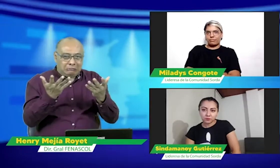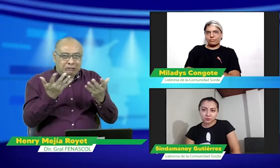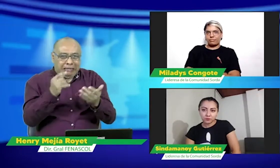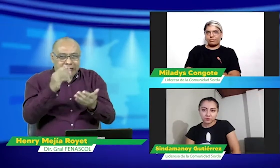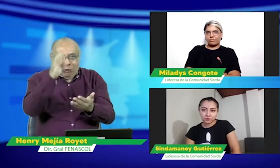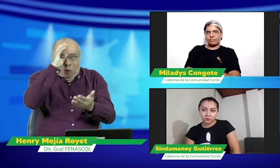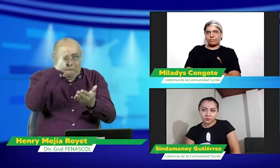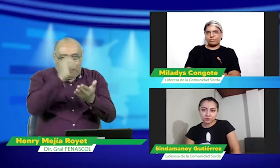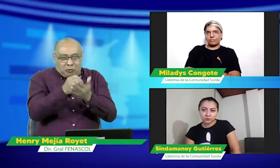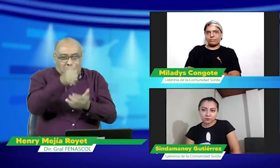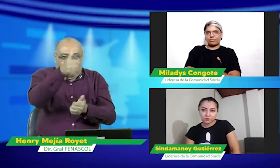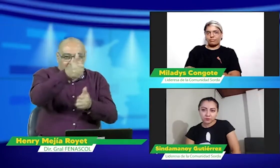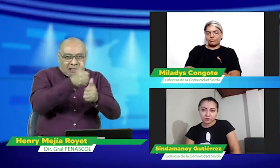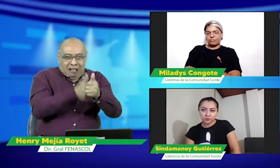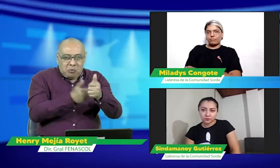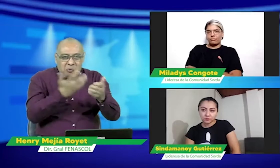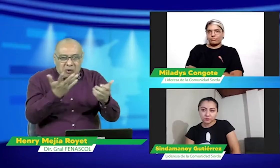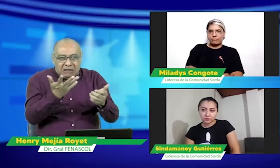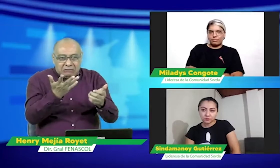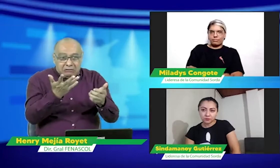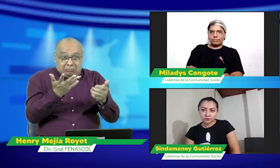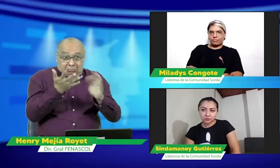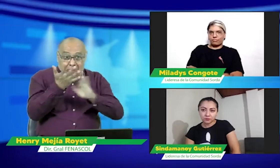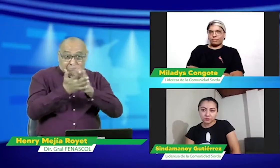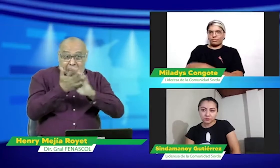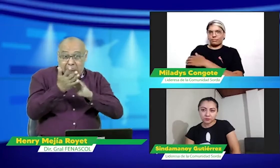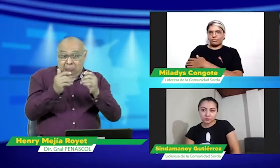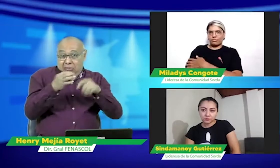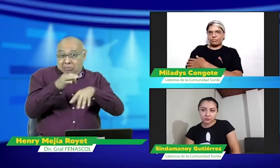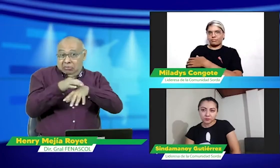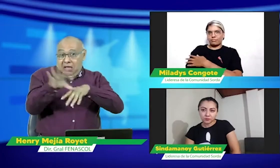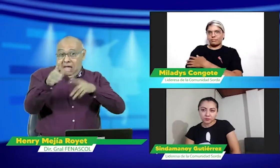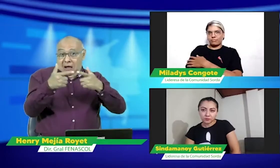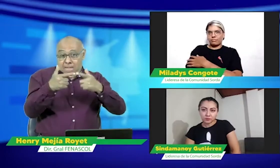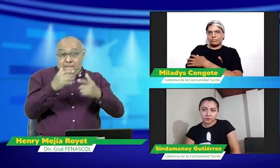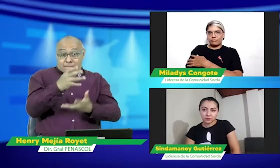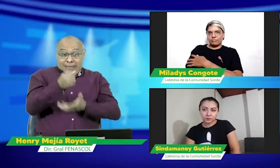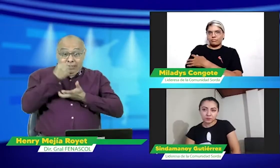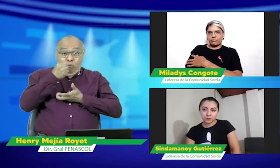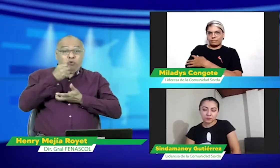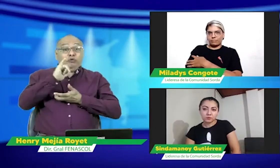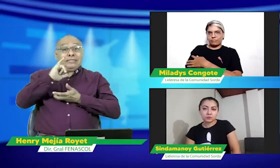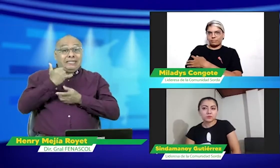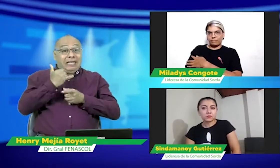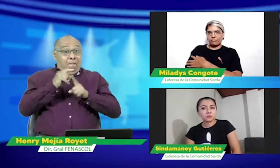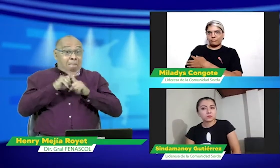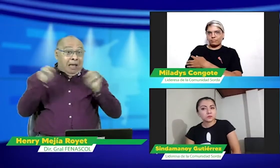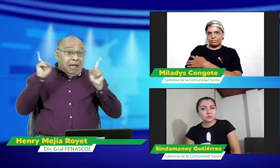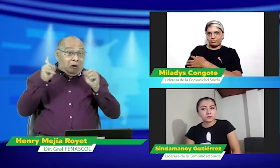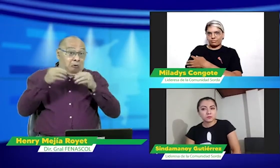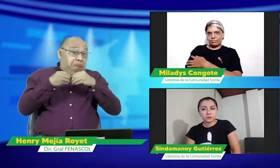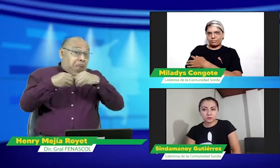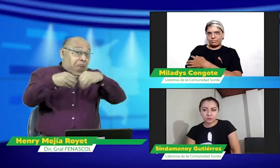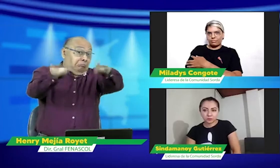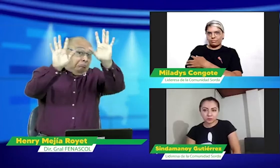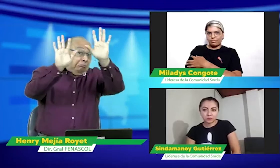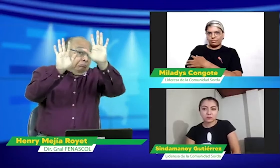Cinda acerca de las configuraciones manuales que se utilizan, los gestos, pero entonces al entender que esto es